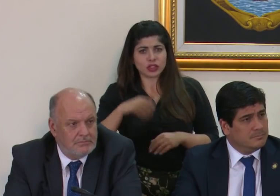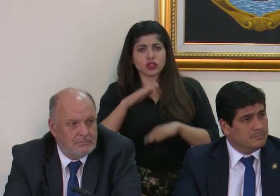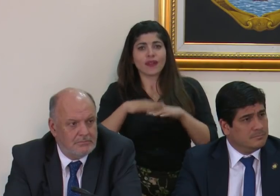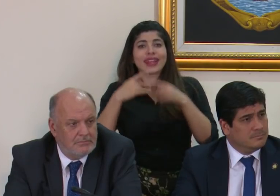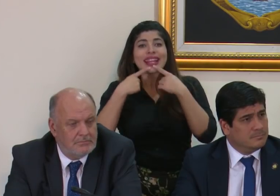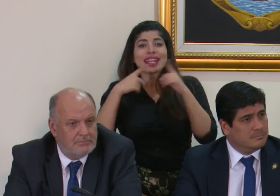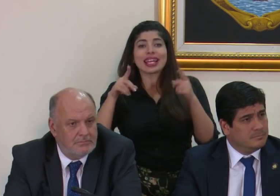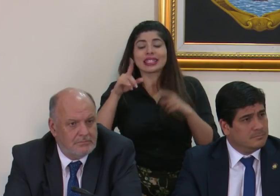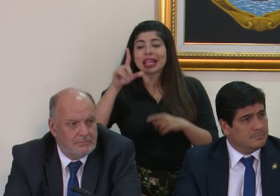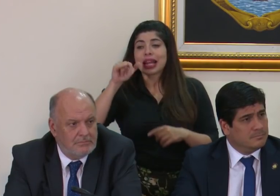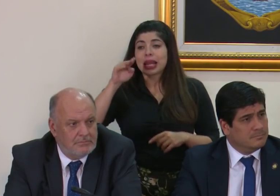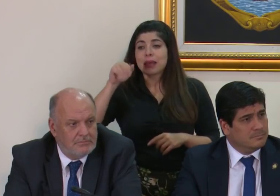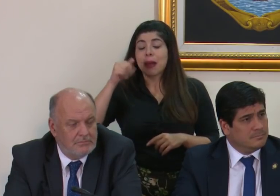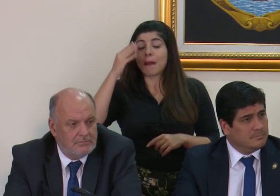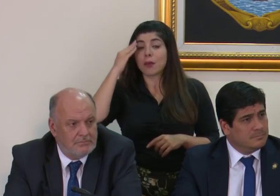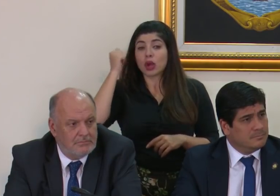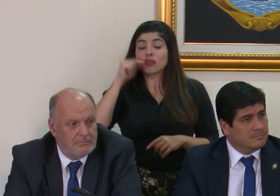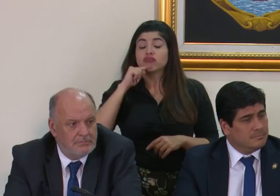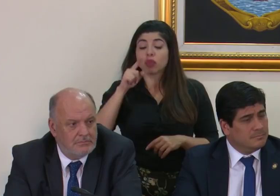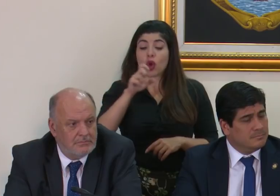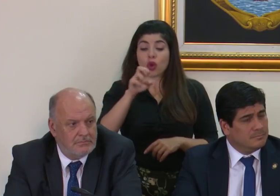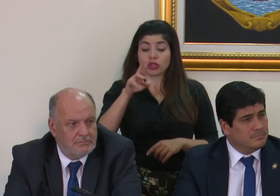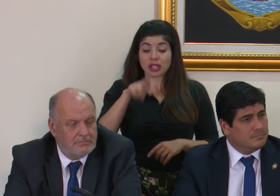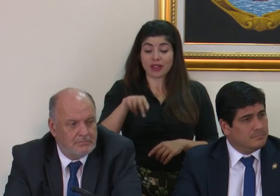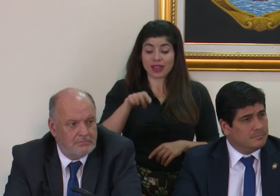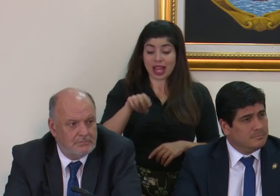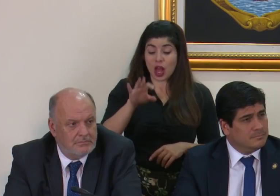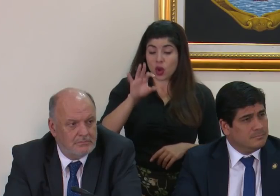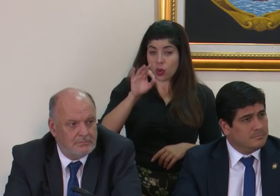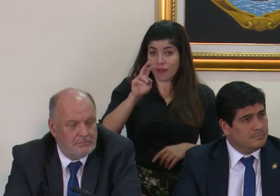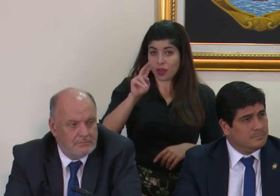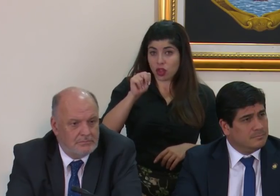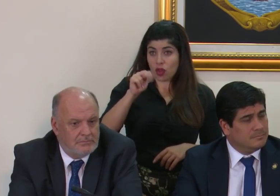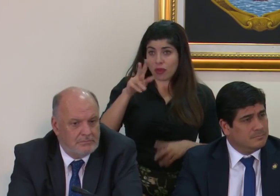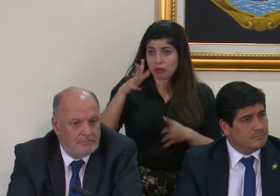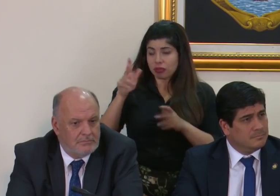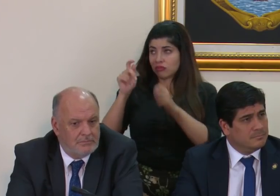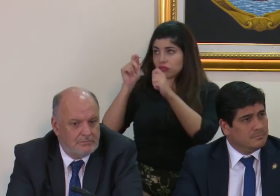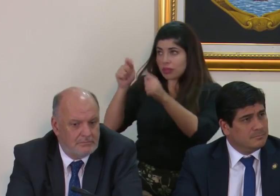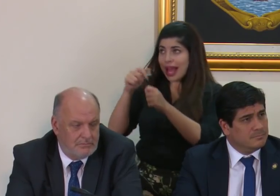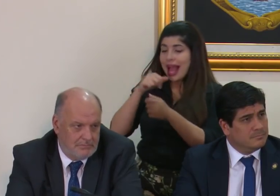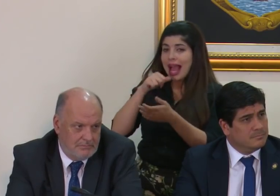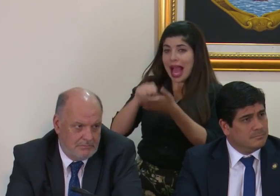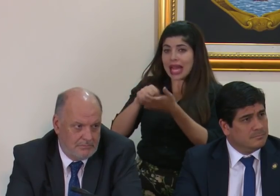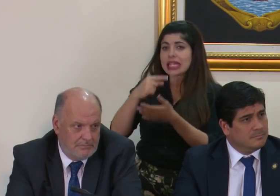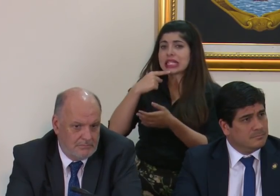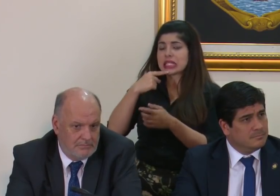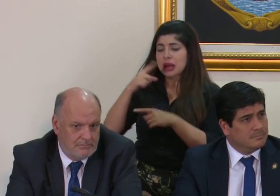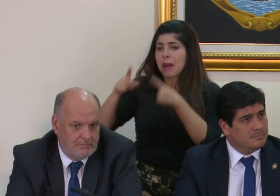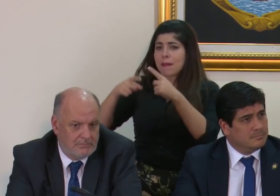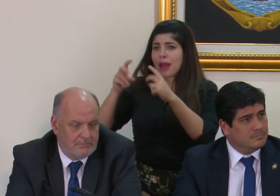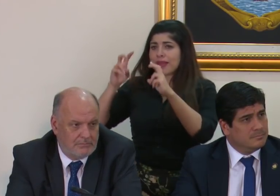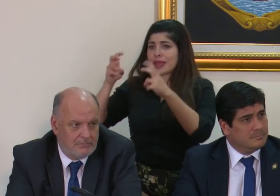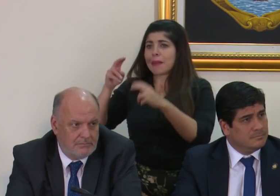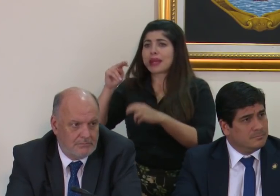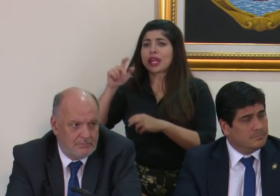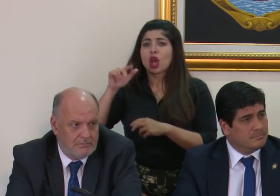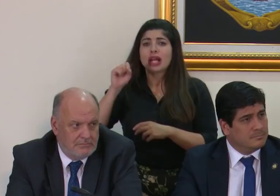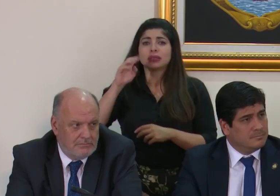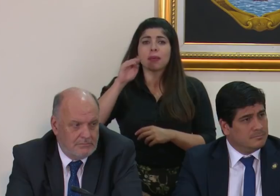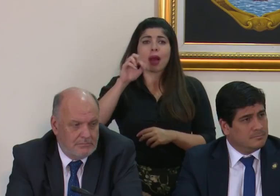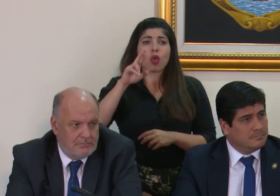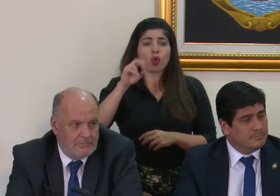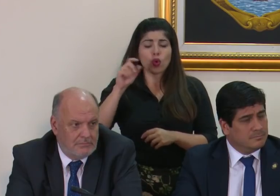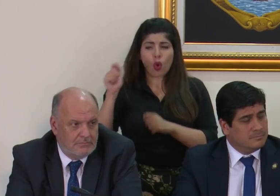la declaración de Lima porque si bien Costa Rica el 9 de noviembre presentó una carta verbal diciendo que iban a llevar el tema de Nicolás Maduro a la CPI